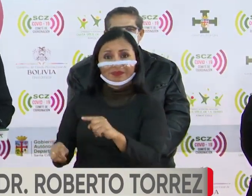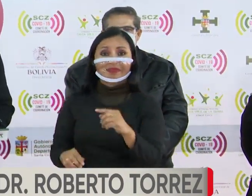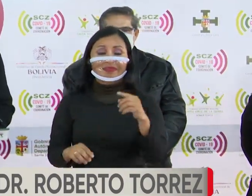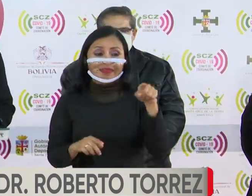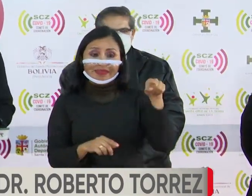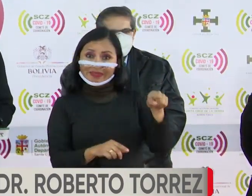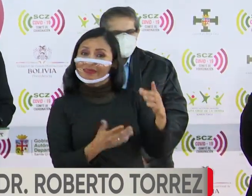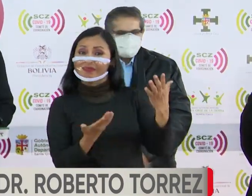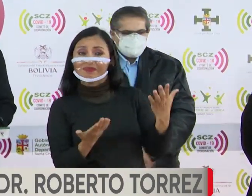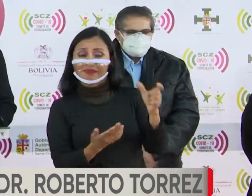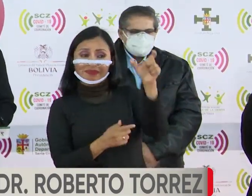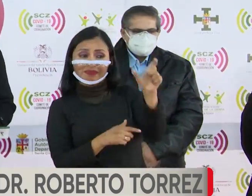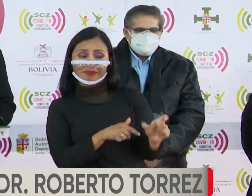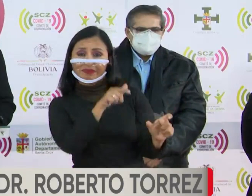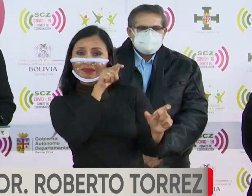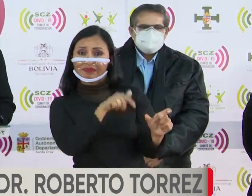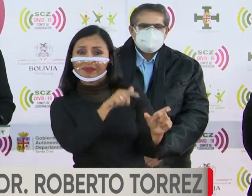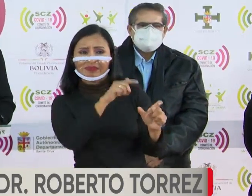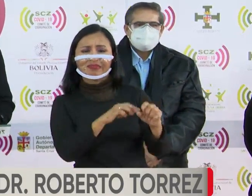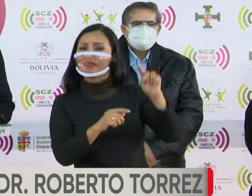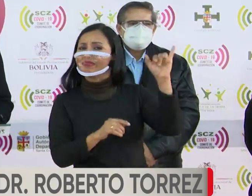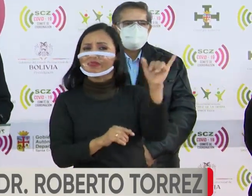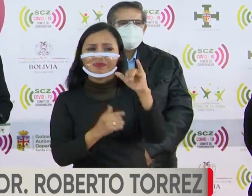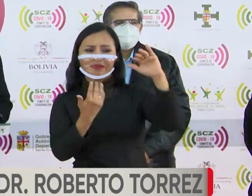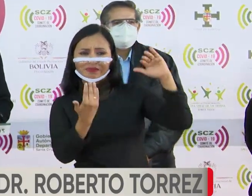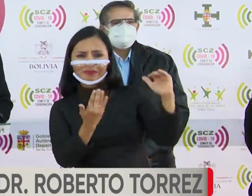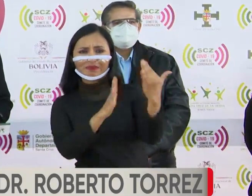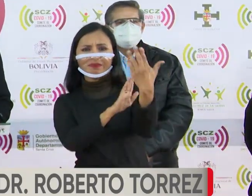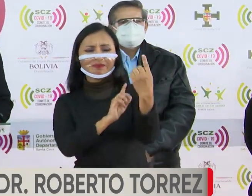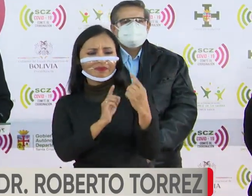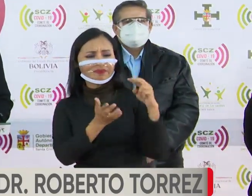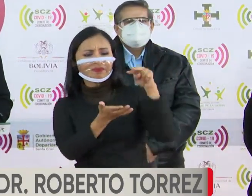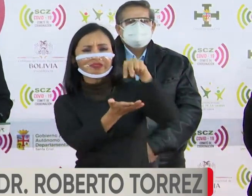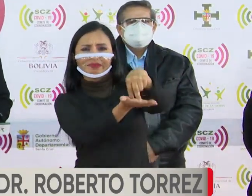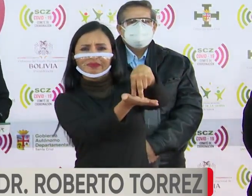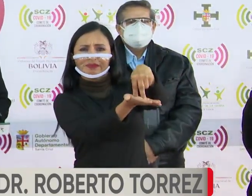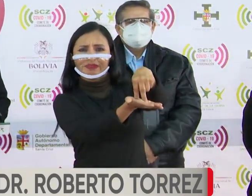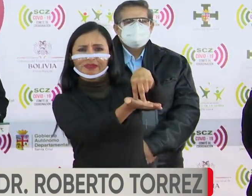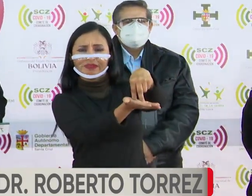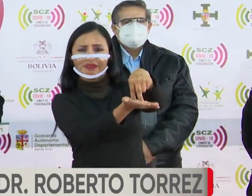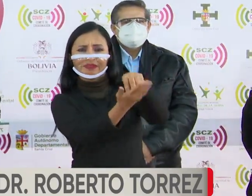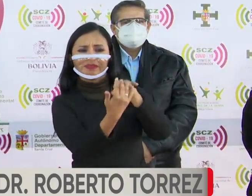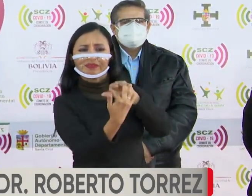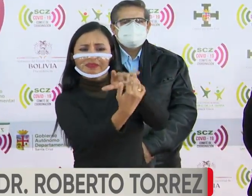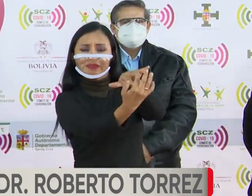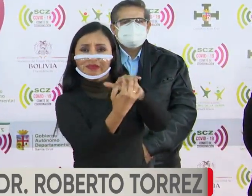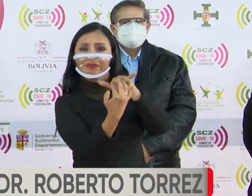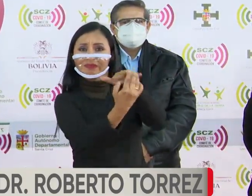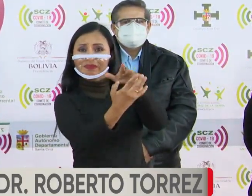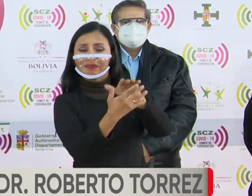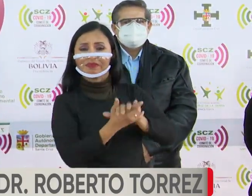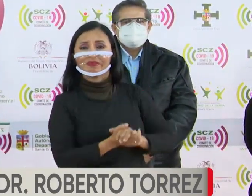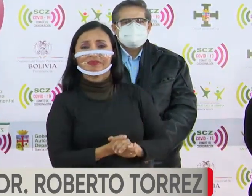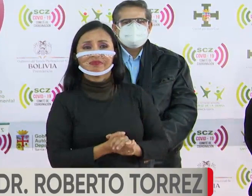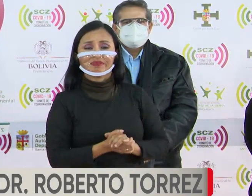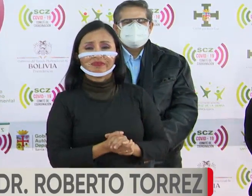estar en primera línea y como también